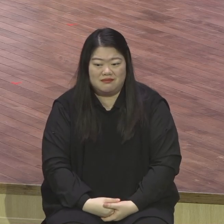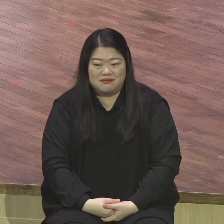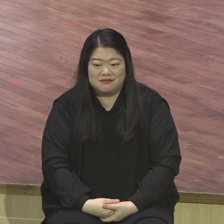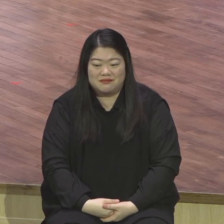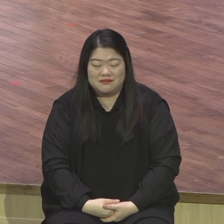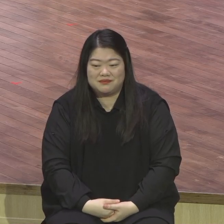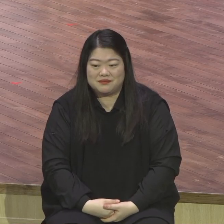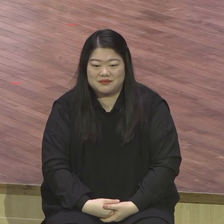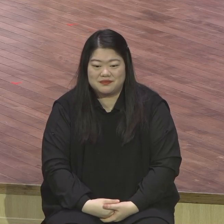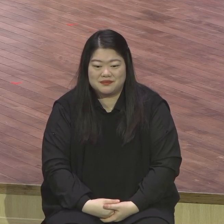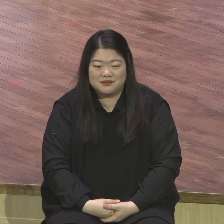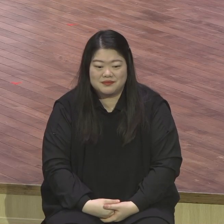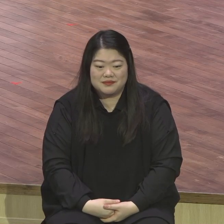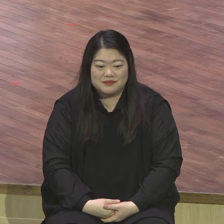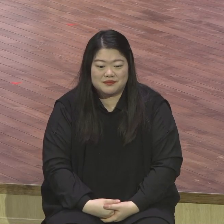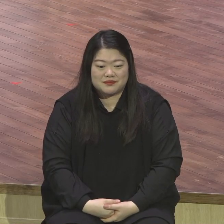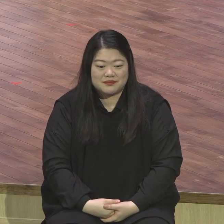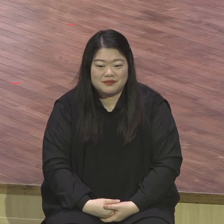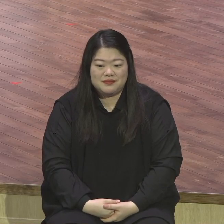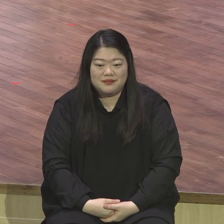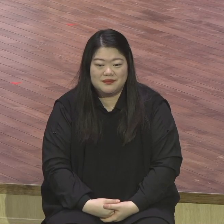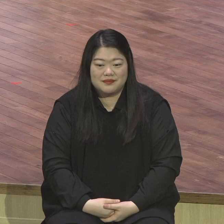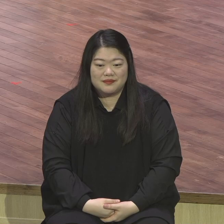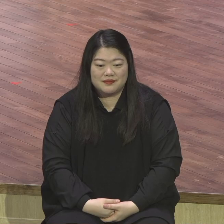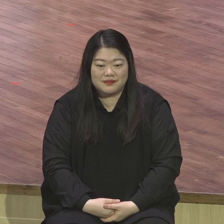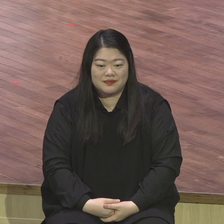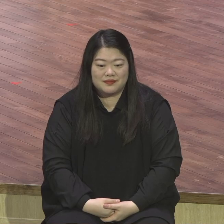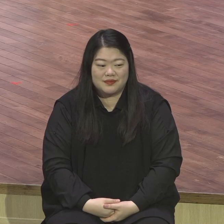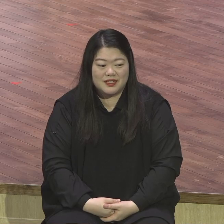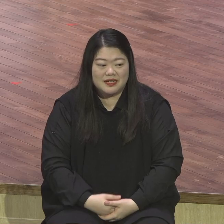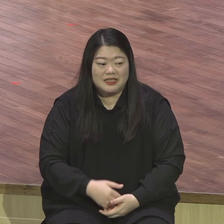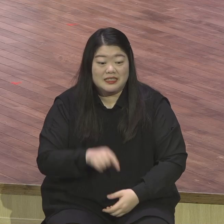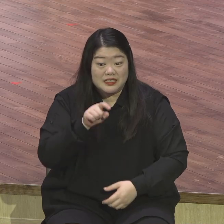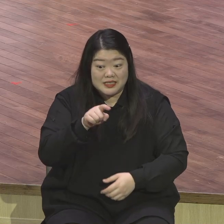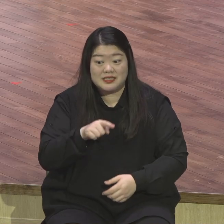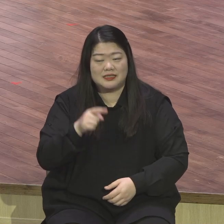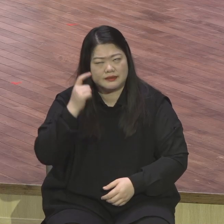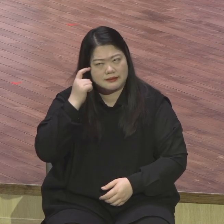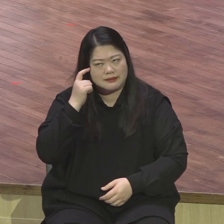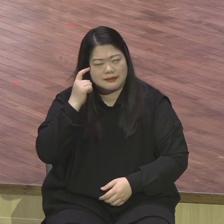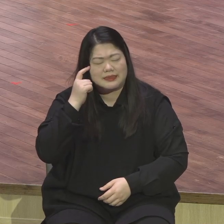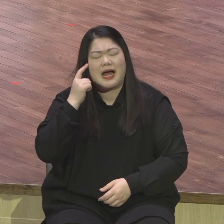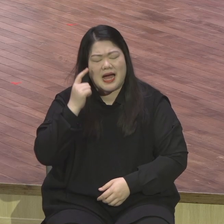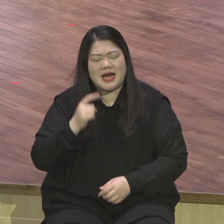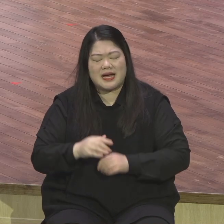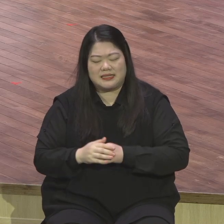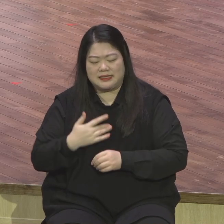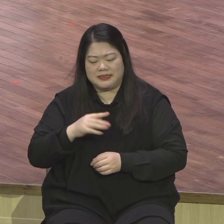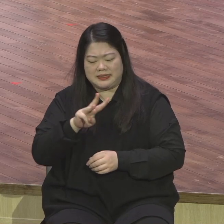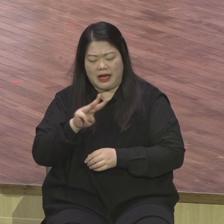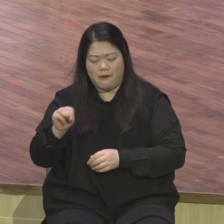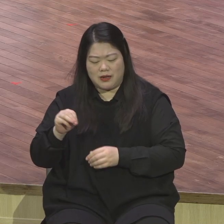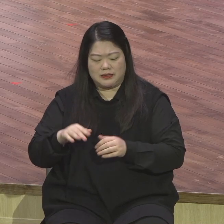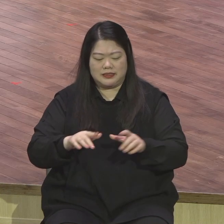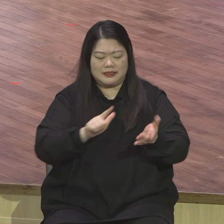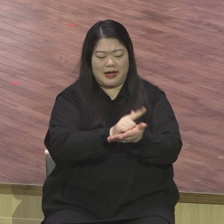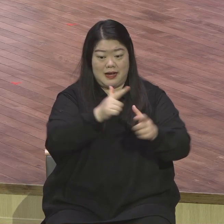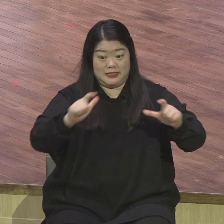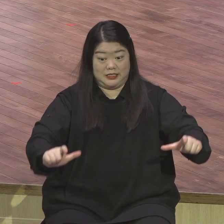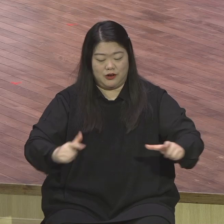이제 우리 교회가 모범을 보이도록 그래서 교회 예배부터 새로운 공연을 통해서 복음 증거하는